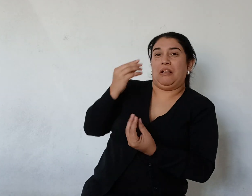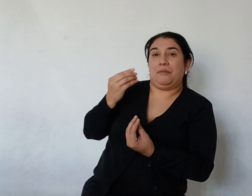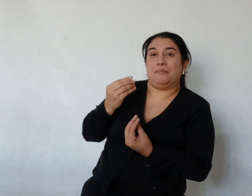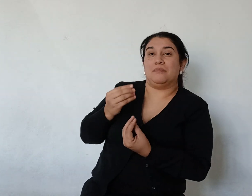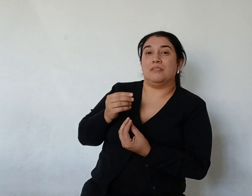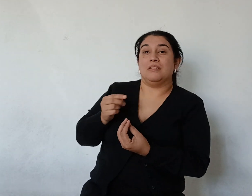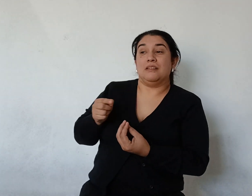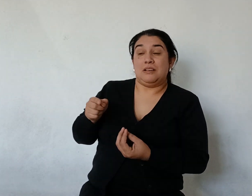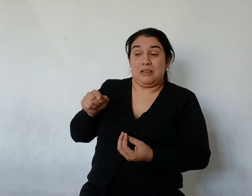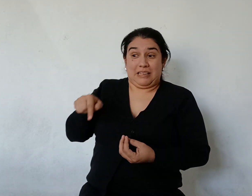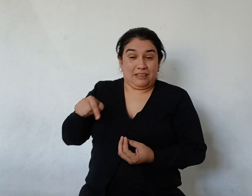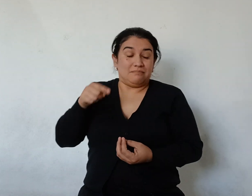pusieron a buscar peces